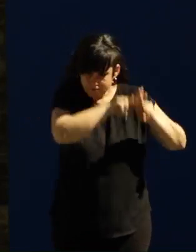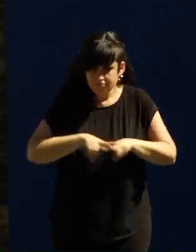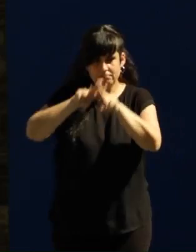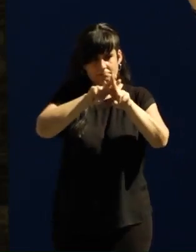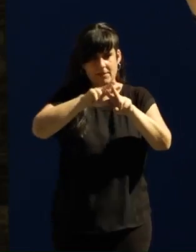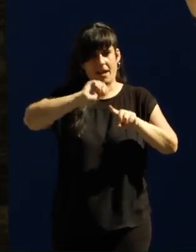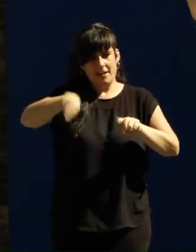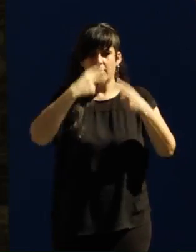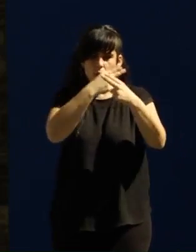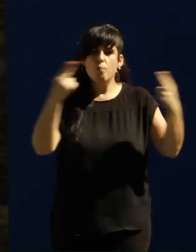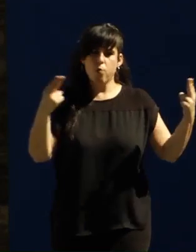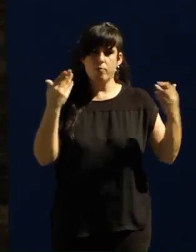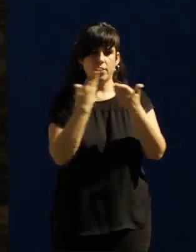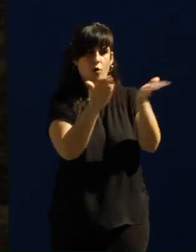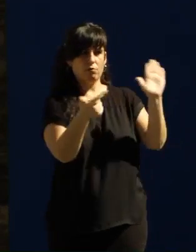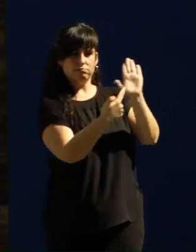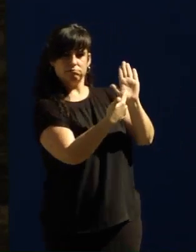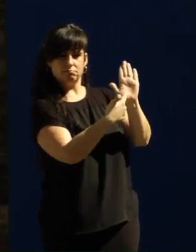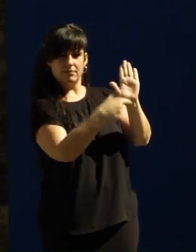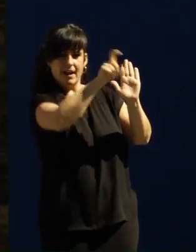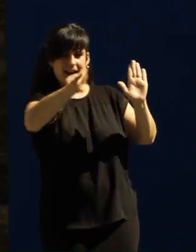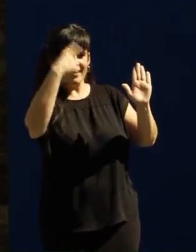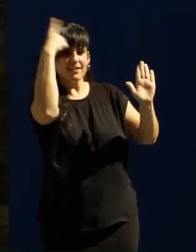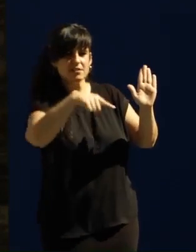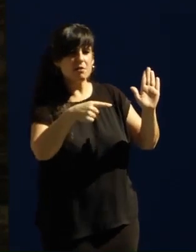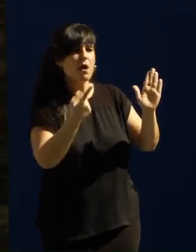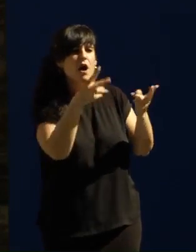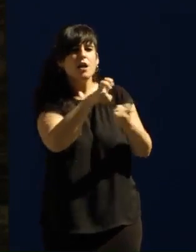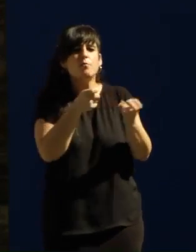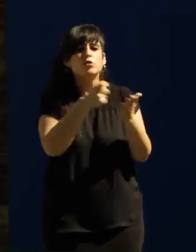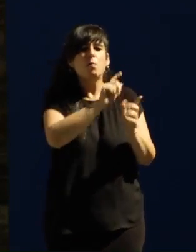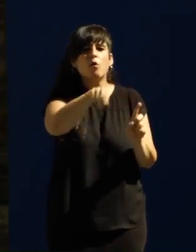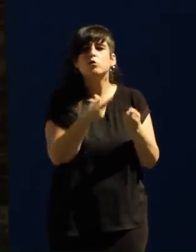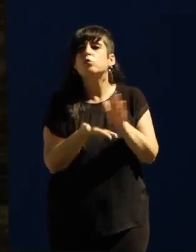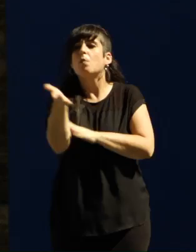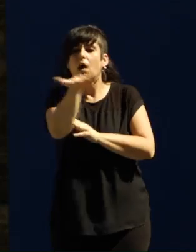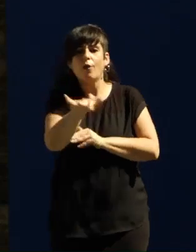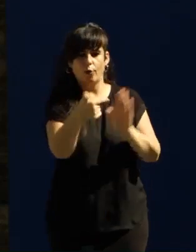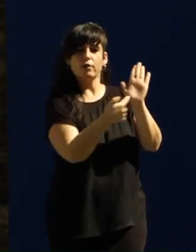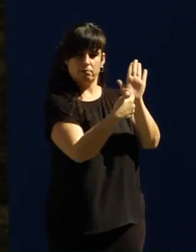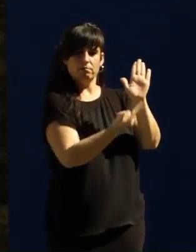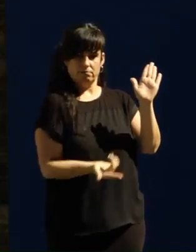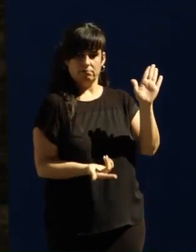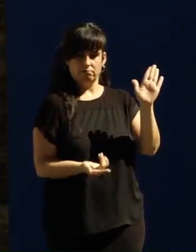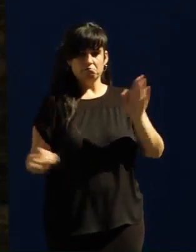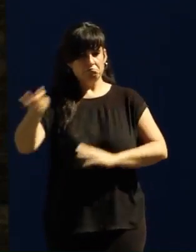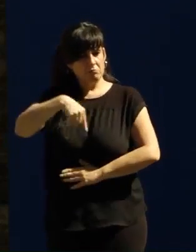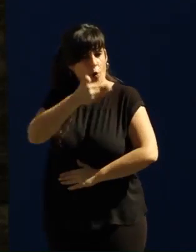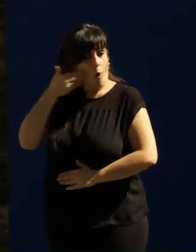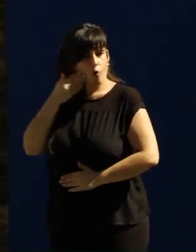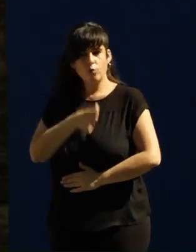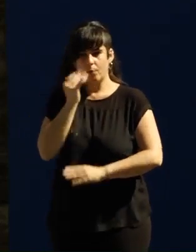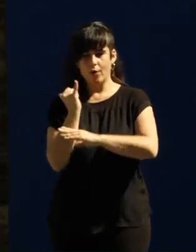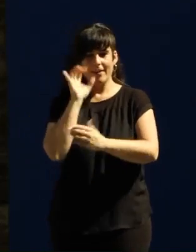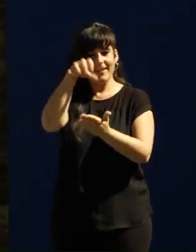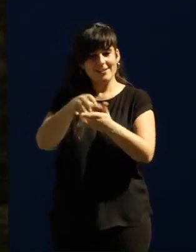gente para qué sirve su dinero, cuánto se gasta y en qué se invierte lo que sobra. Allí donde gobernamos recuperamos el orgullo de decir que las